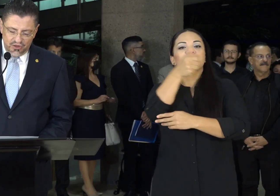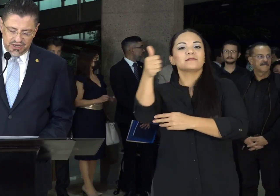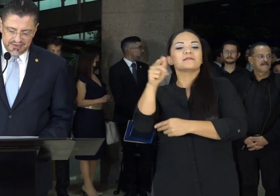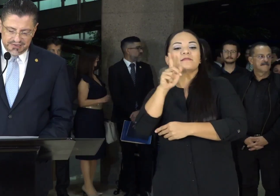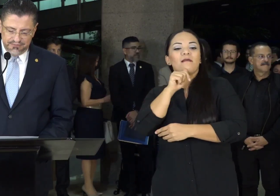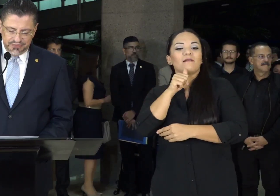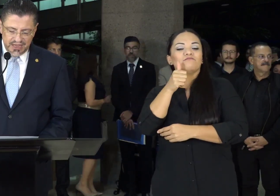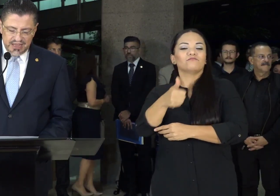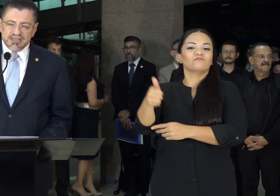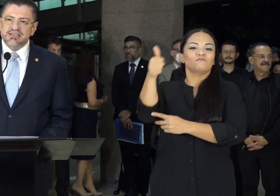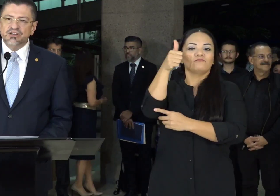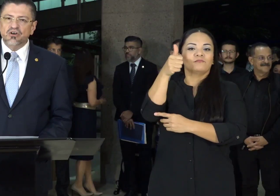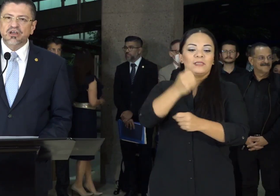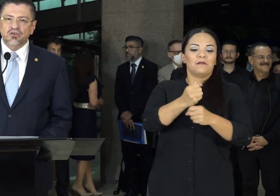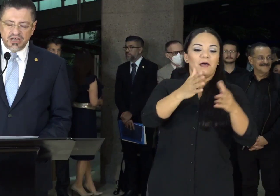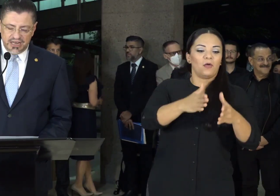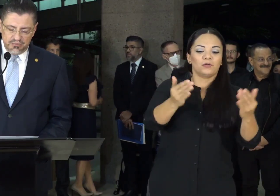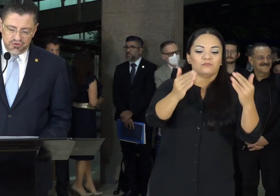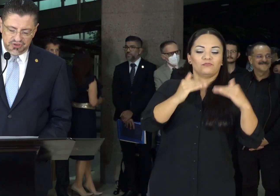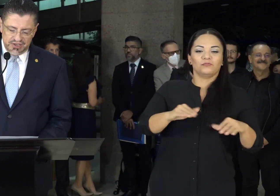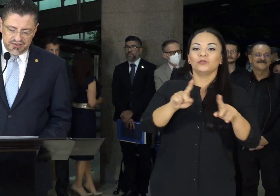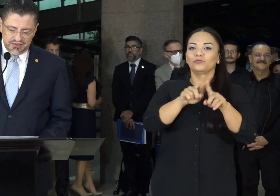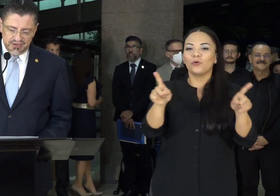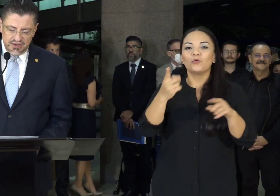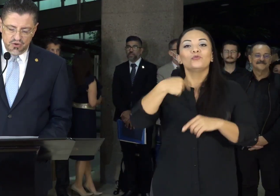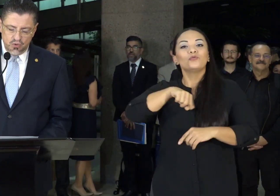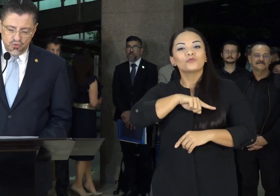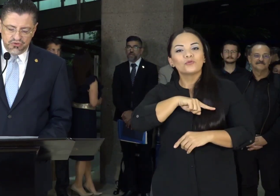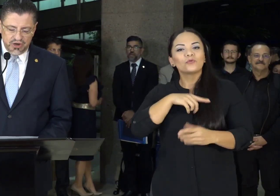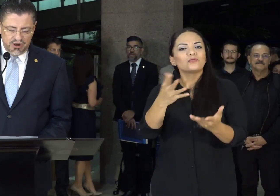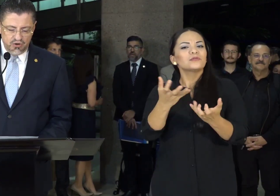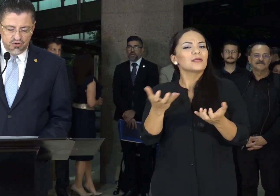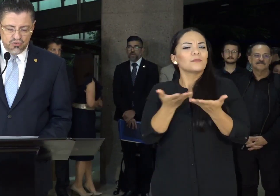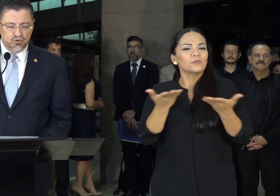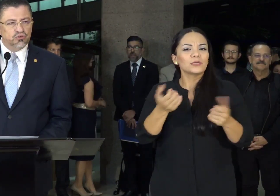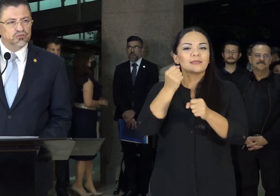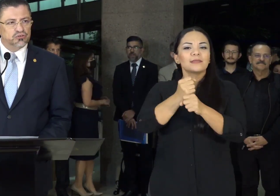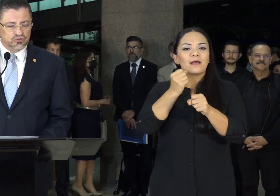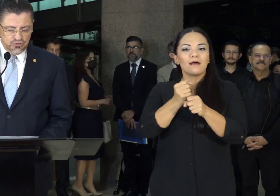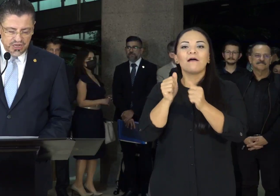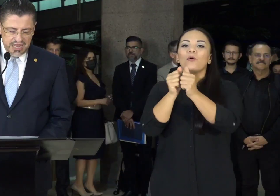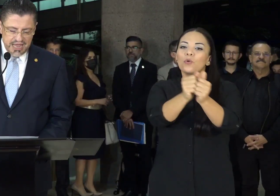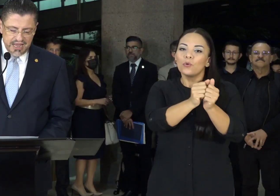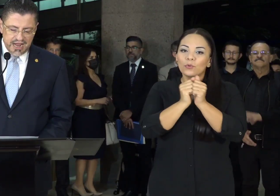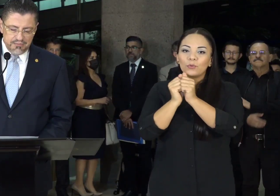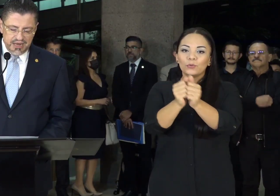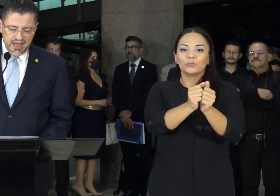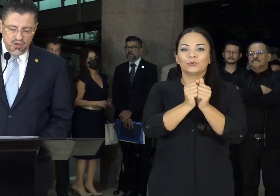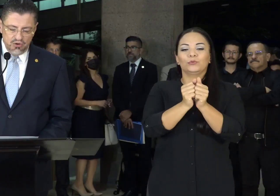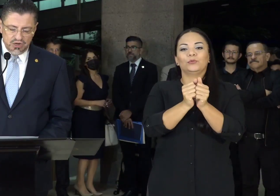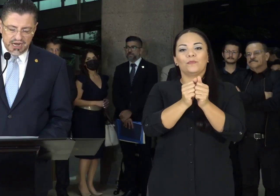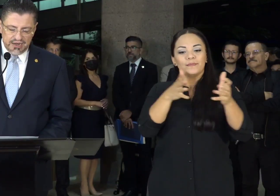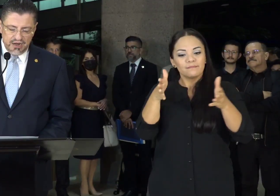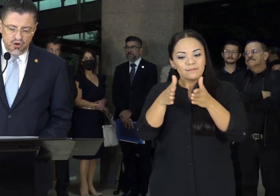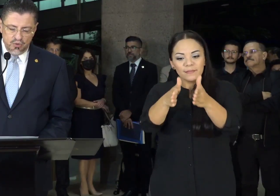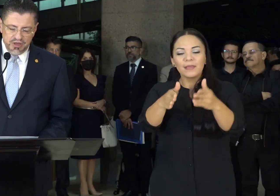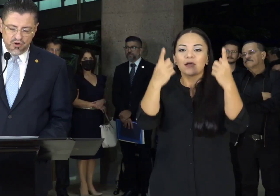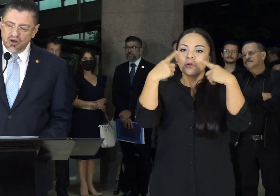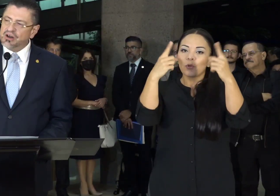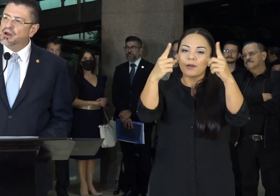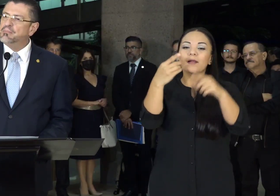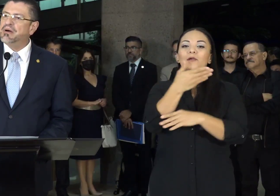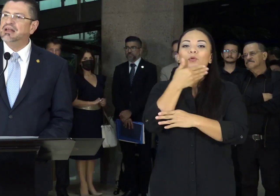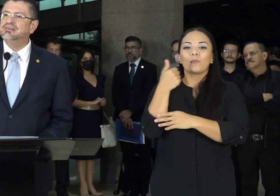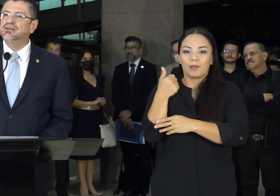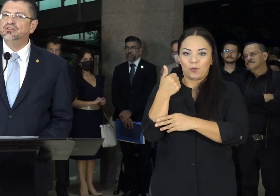trabajadores, sino que lo que queremos es un trabajo conjunto encaminado a lograr lo